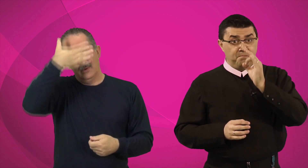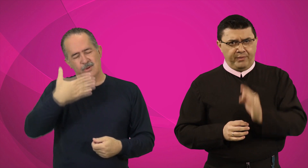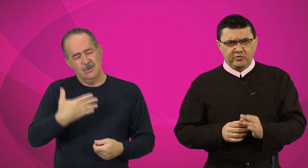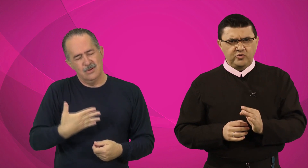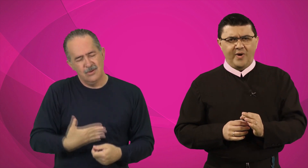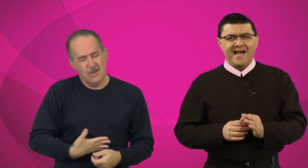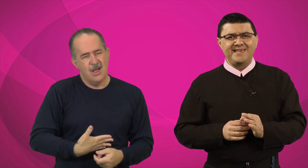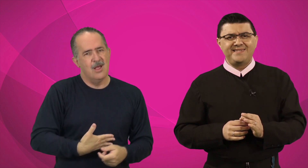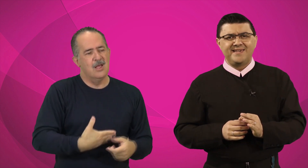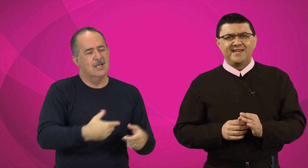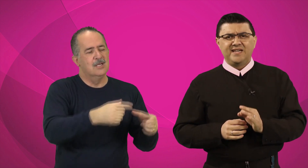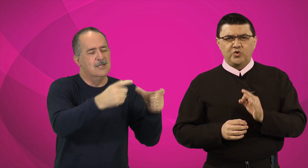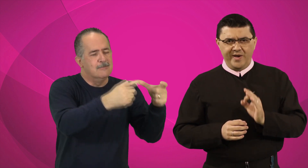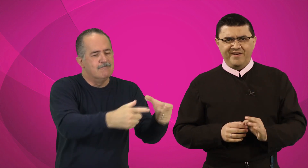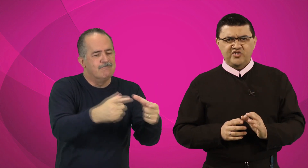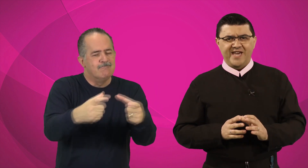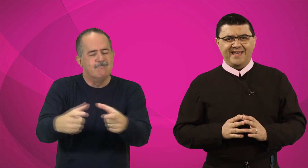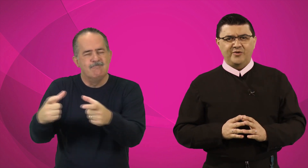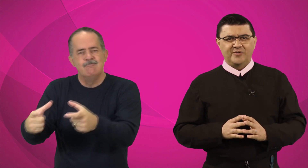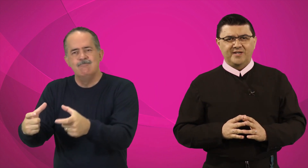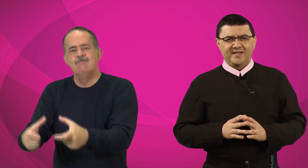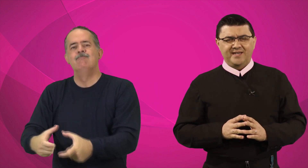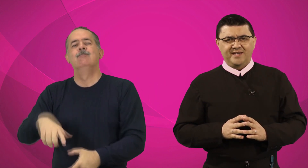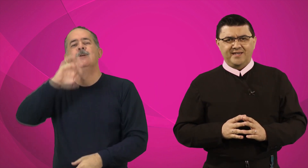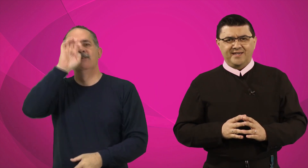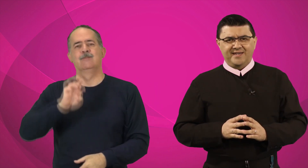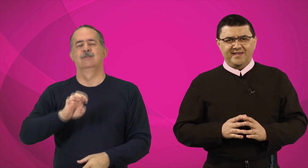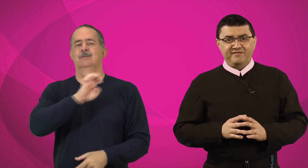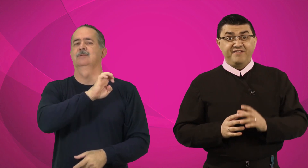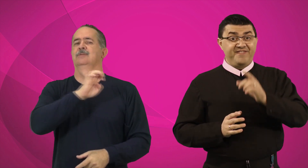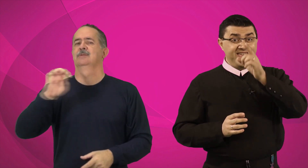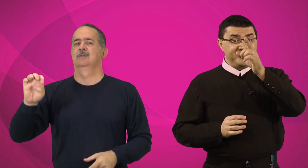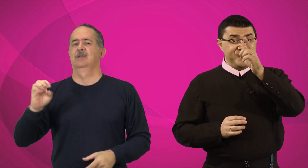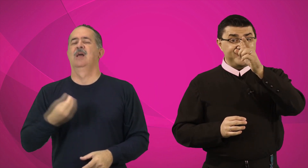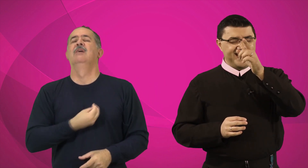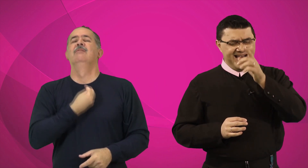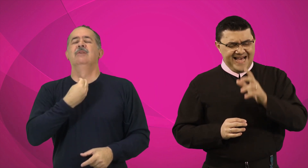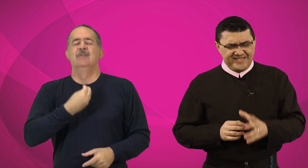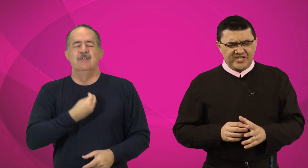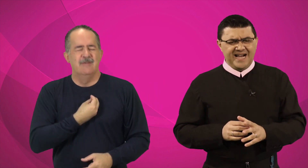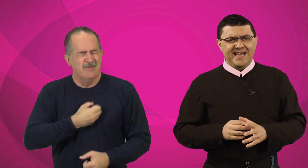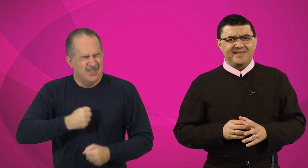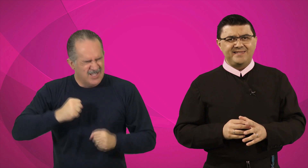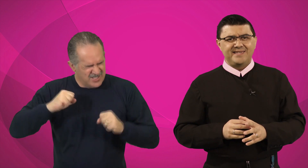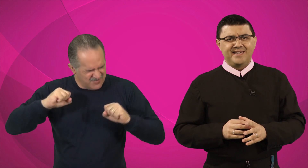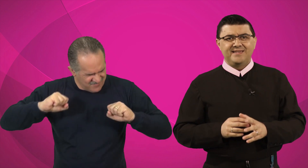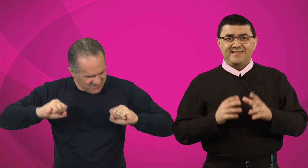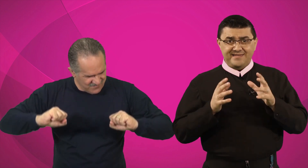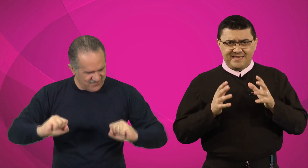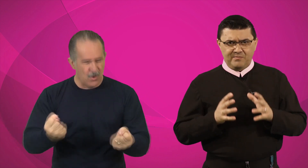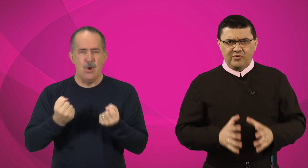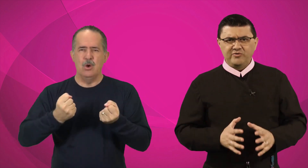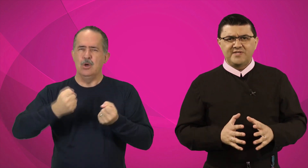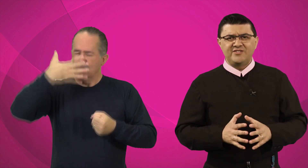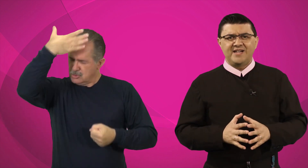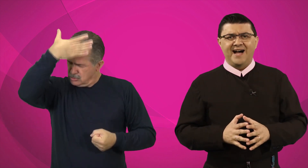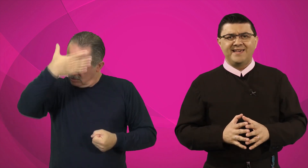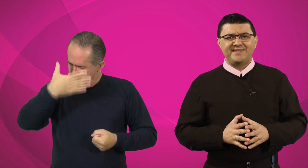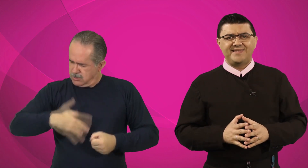pontuais do Evangelho, vivências radicais, testemunhos radicais